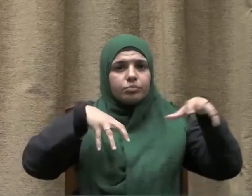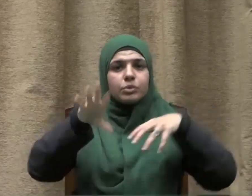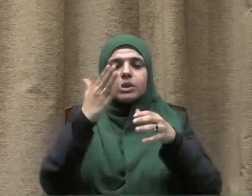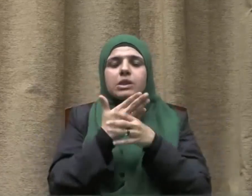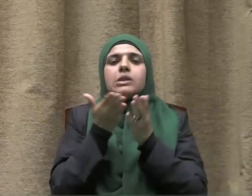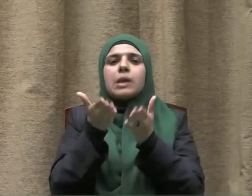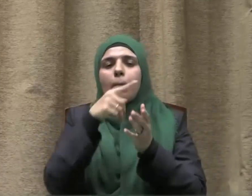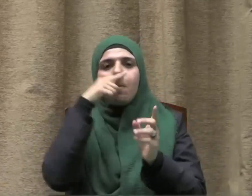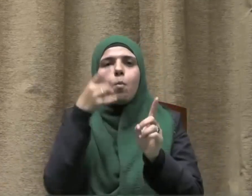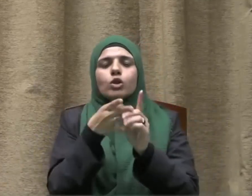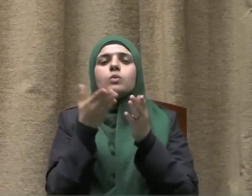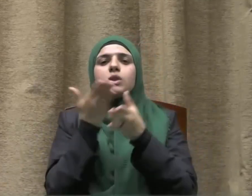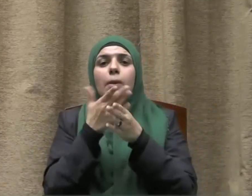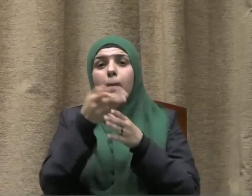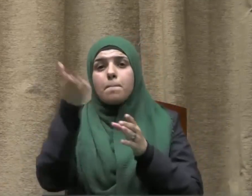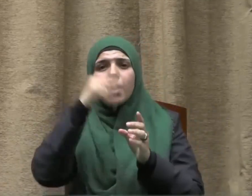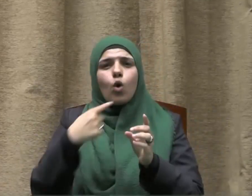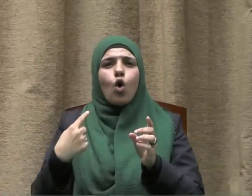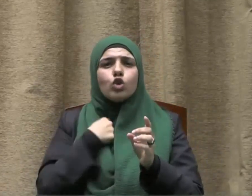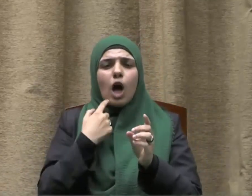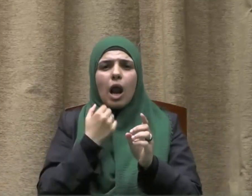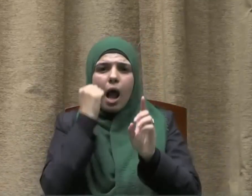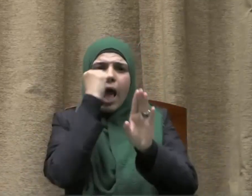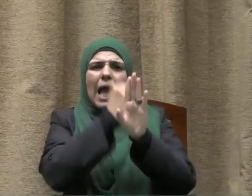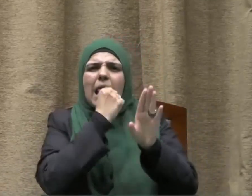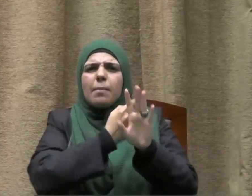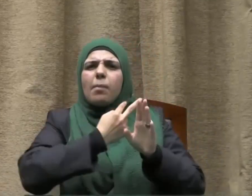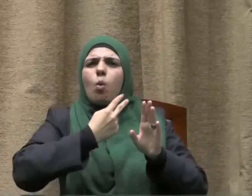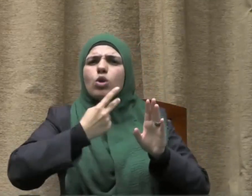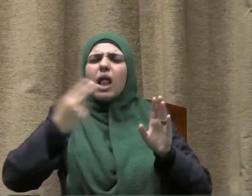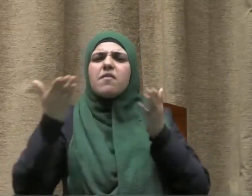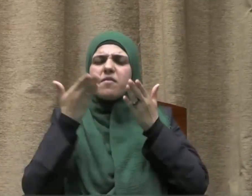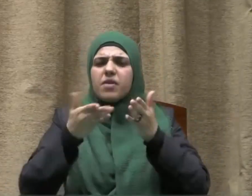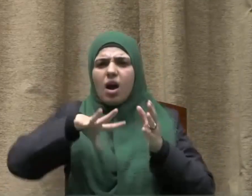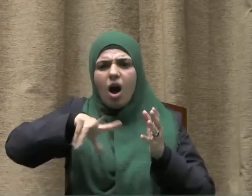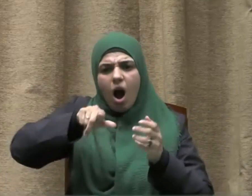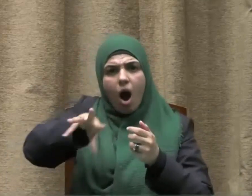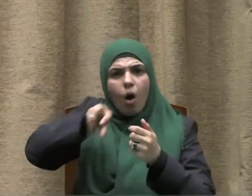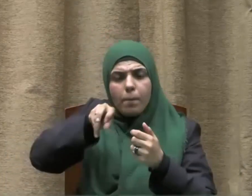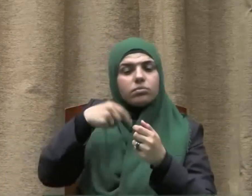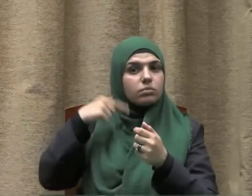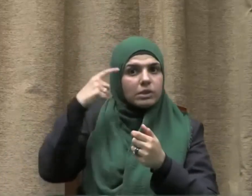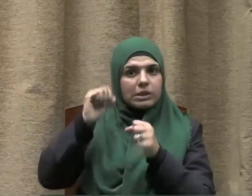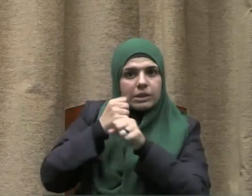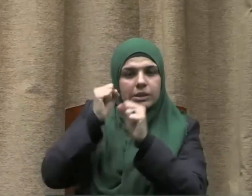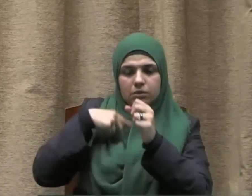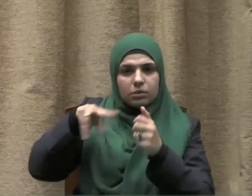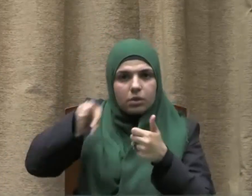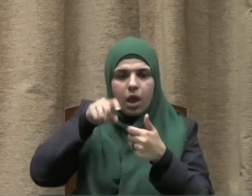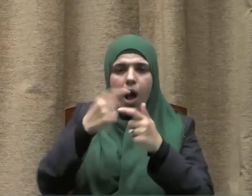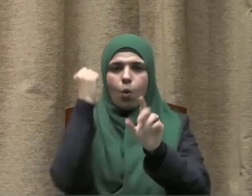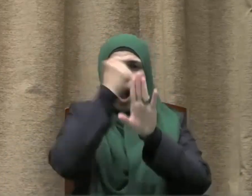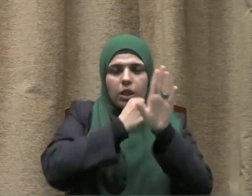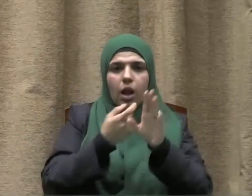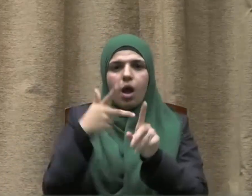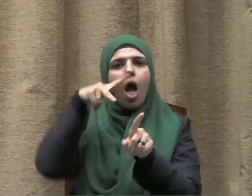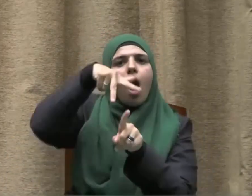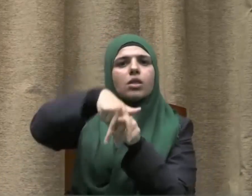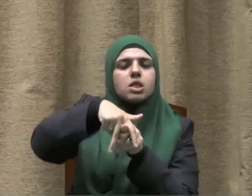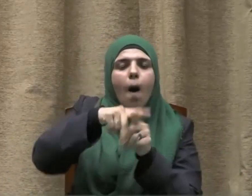ومن ثم تنتشر الجريمة بصورها المختلفة من سرقة وقتل واغتصاب